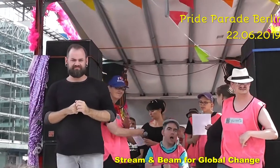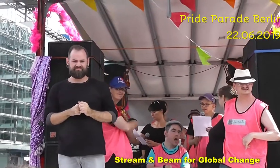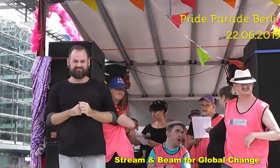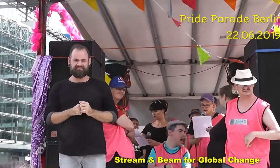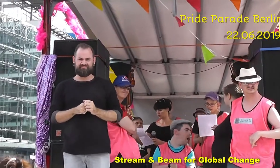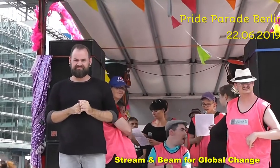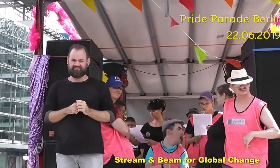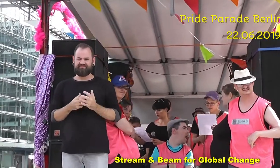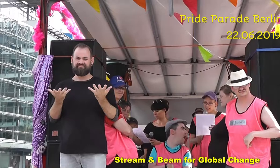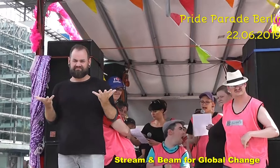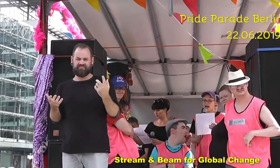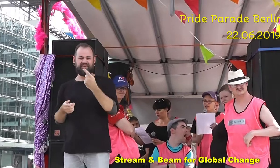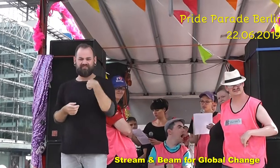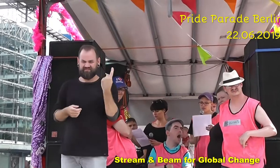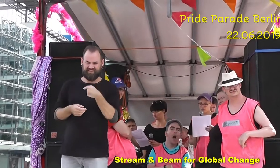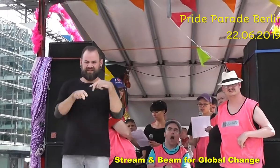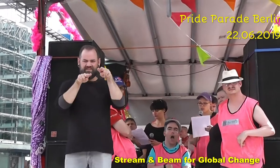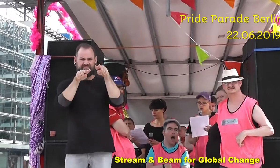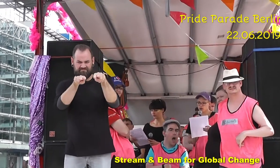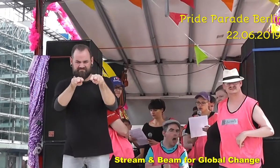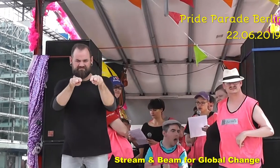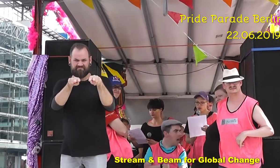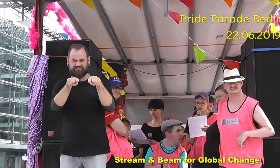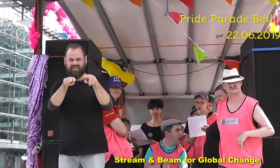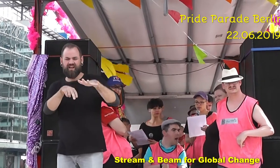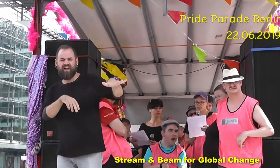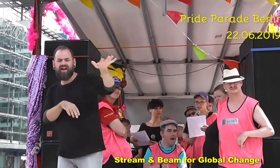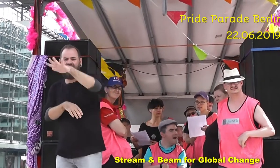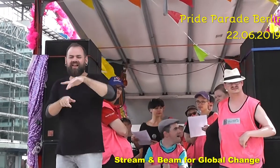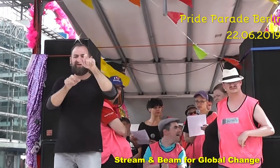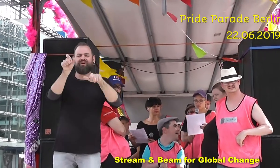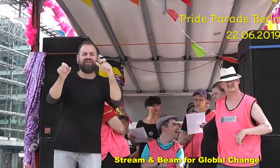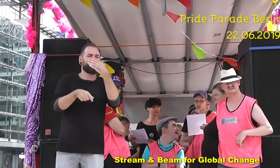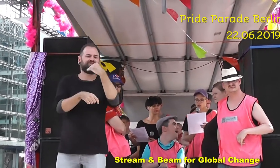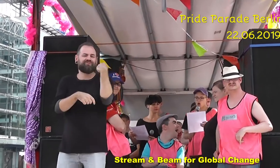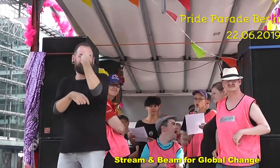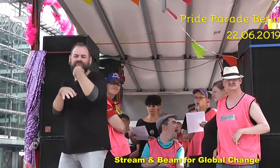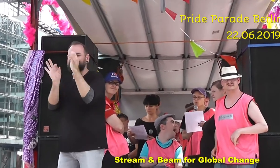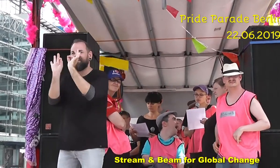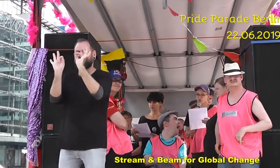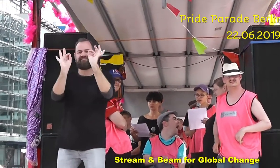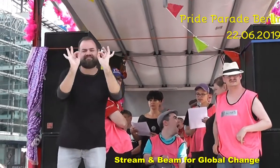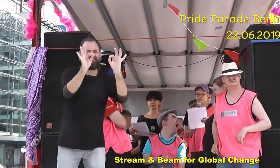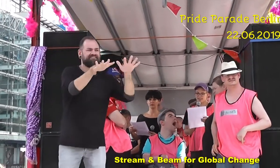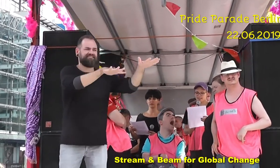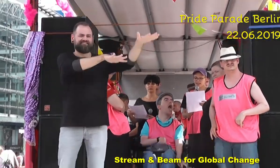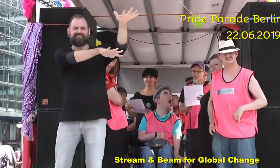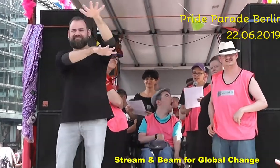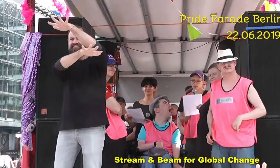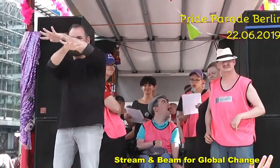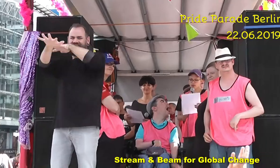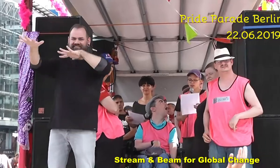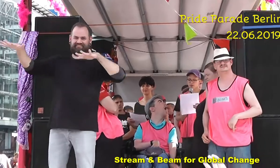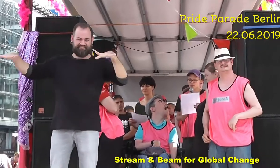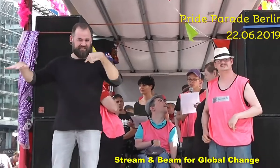Wir finden aber, alle Menschen sind gut und schön, so wie sie sind. Und wir wollen, dass